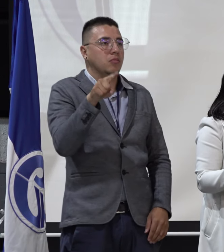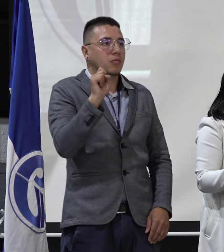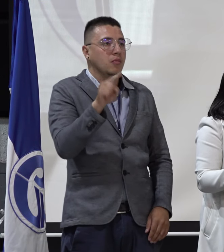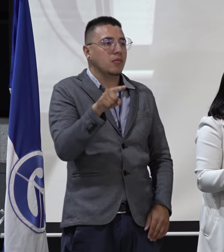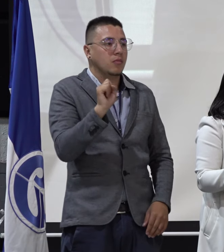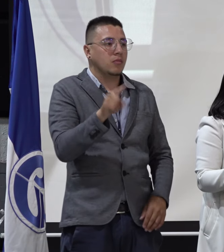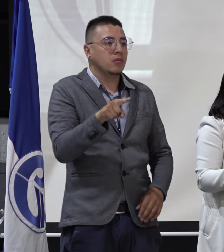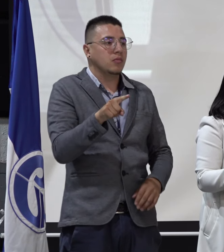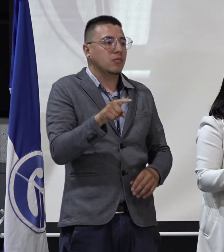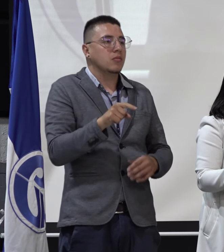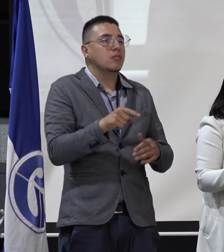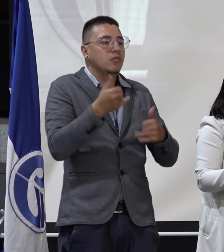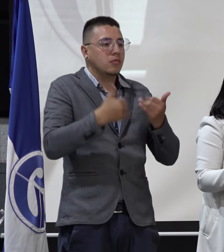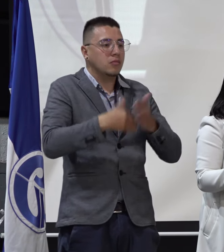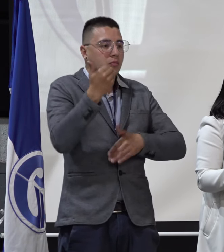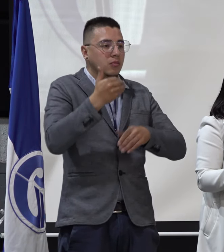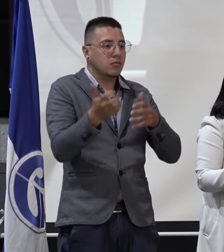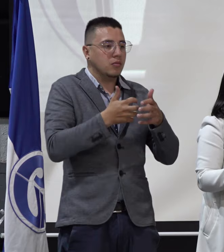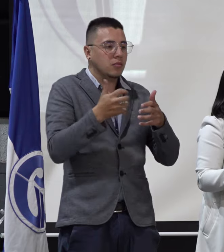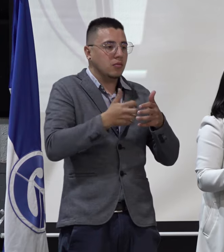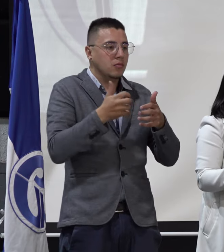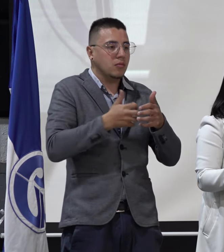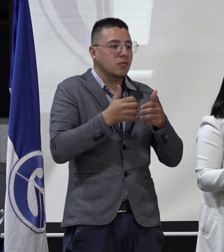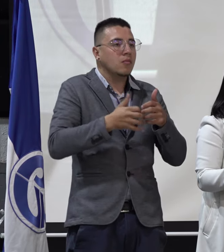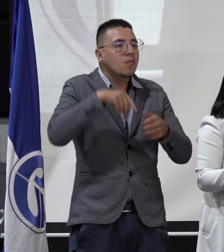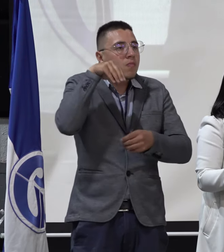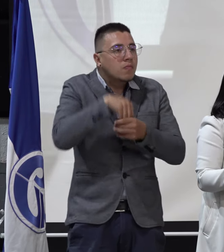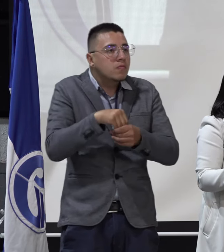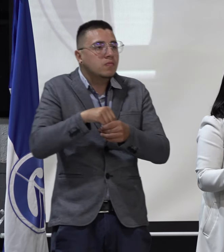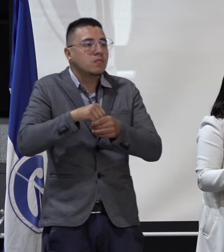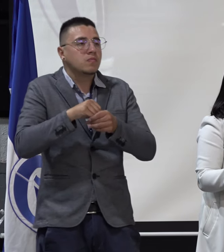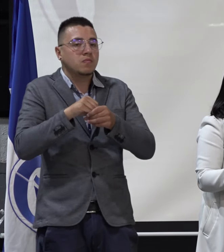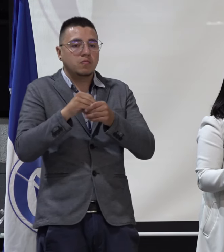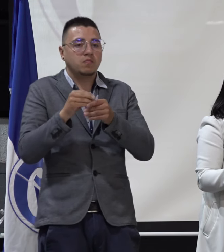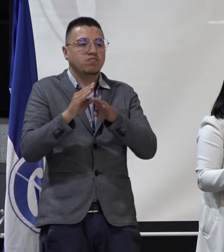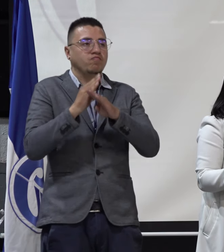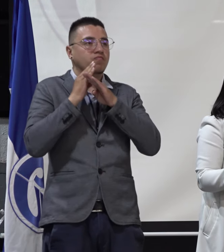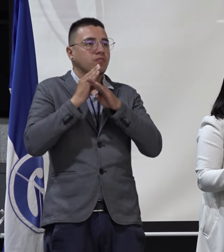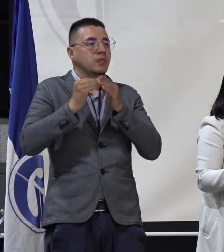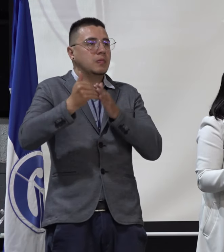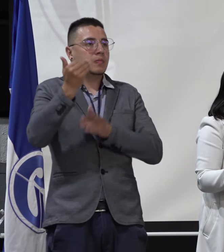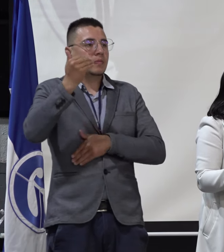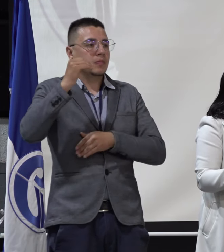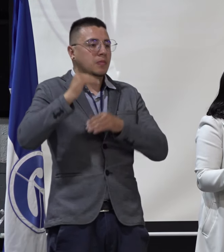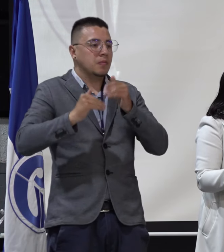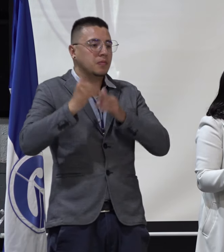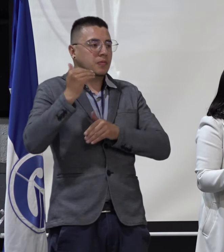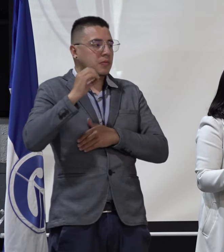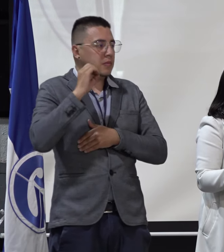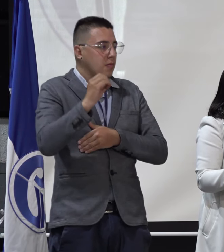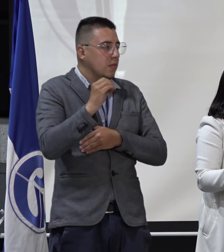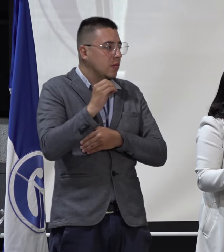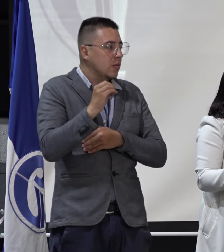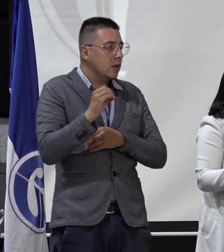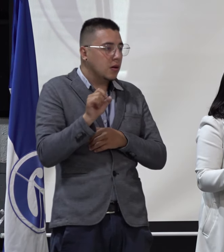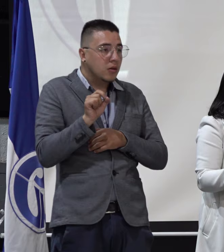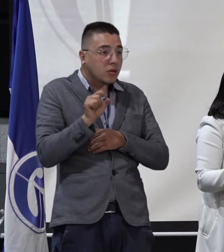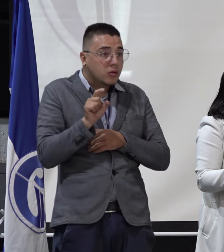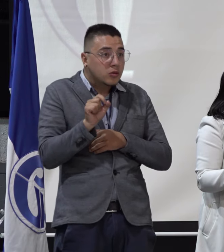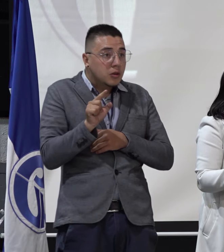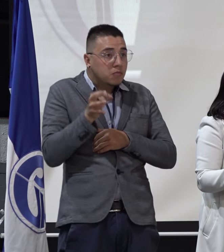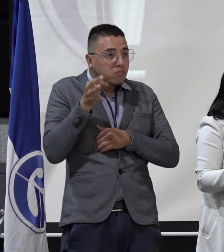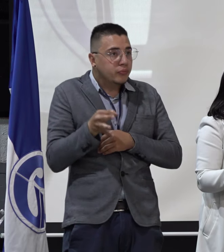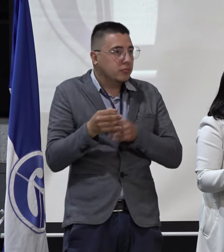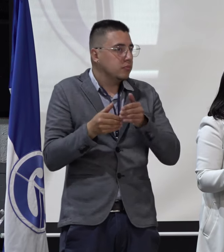pantallazos a las de que el sistema se encuentra bloqueado y que está en cero la votación. Una vez a las once, en